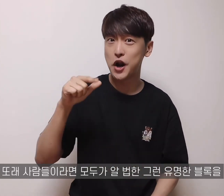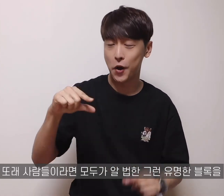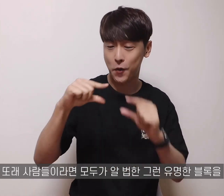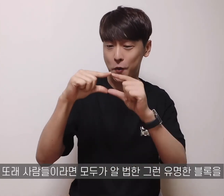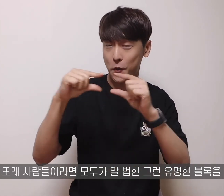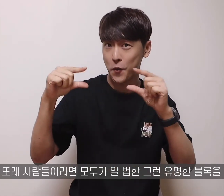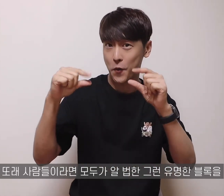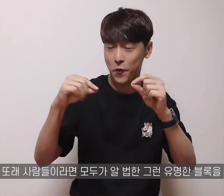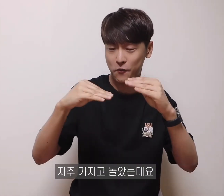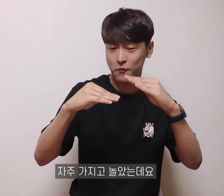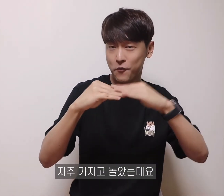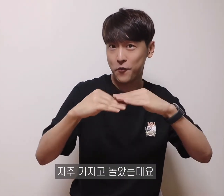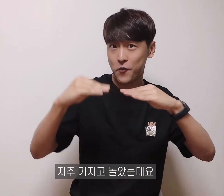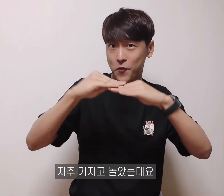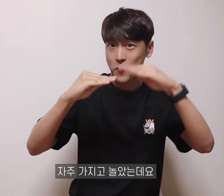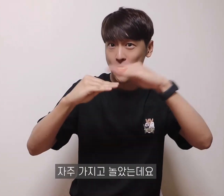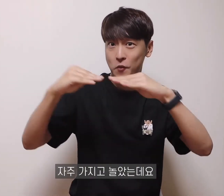블럭을 자주 가지고 놀았는데요